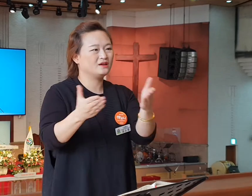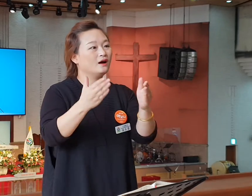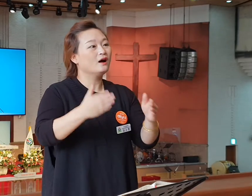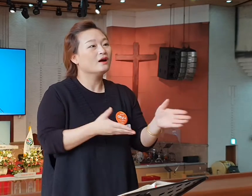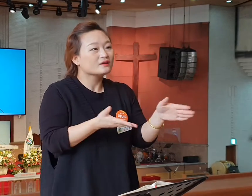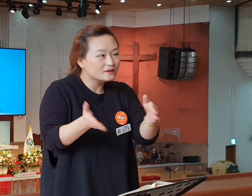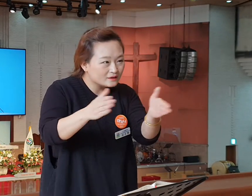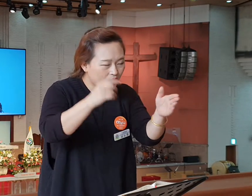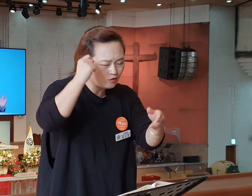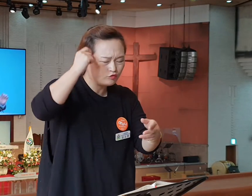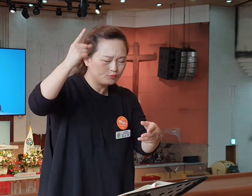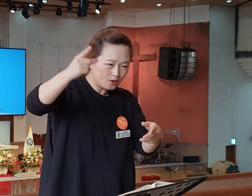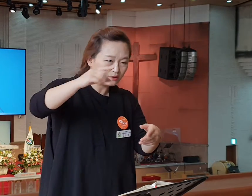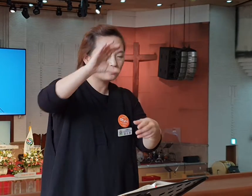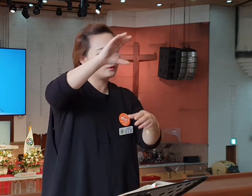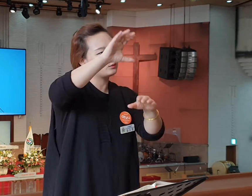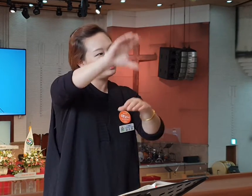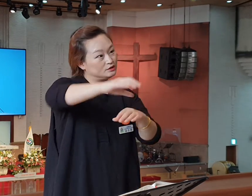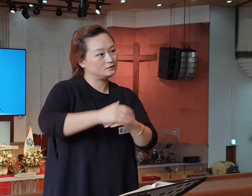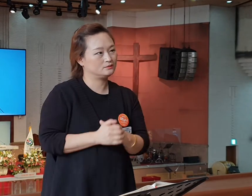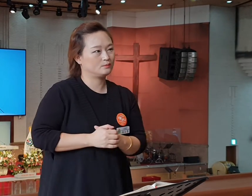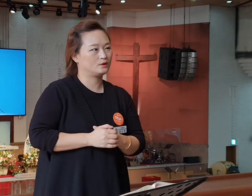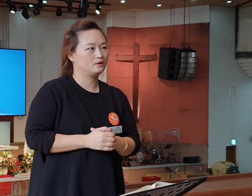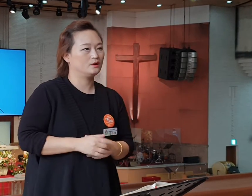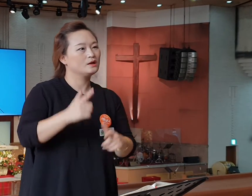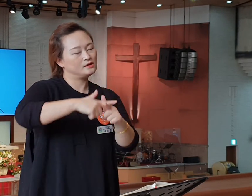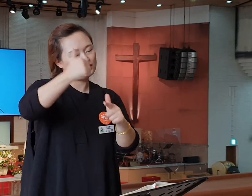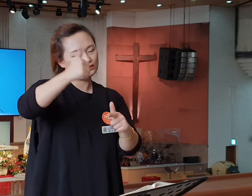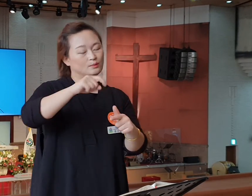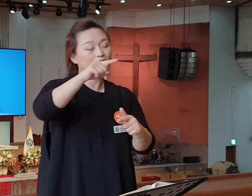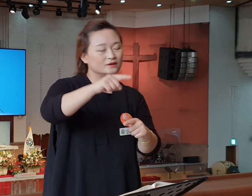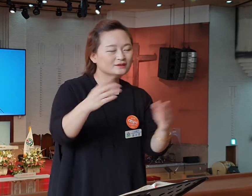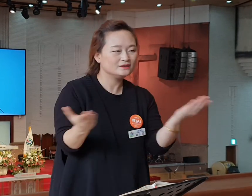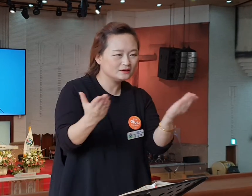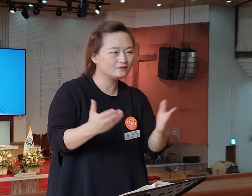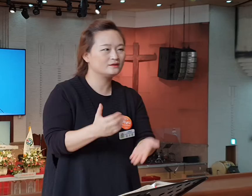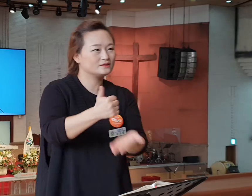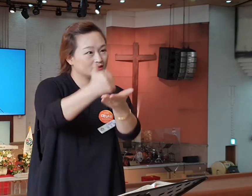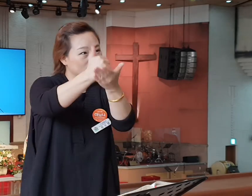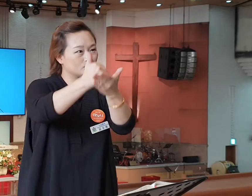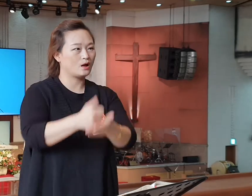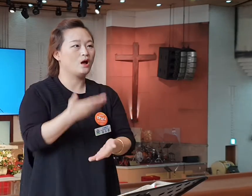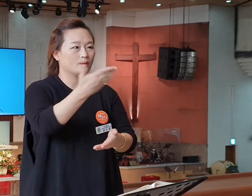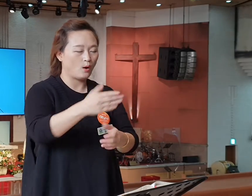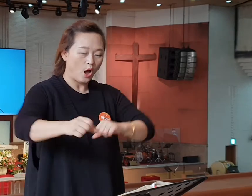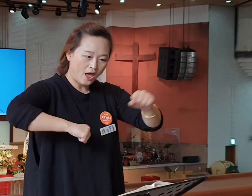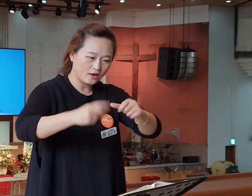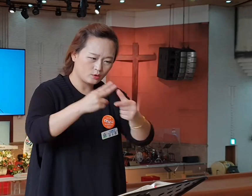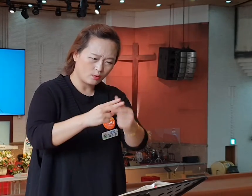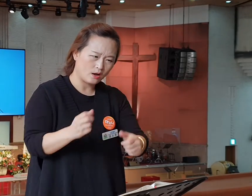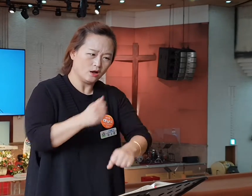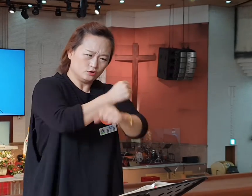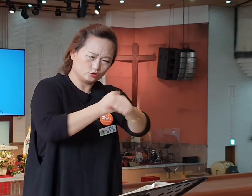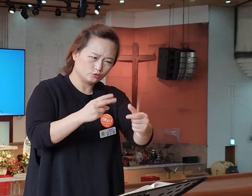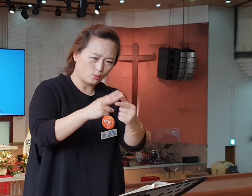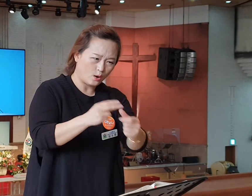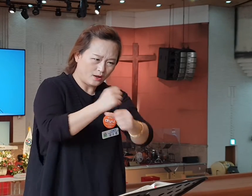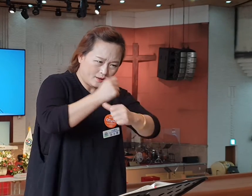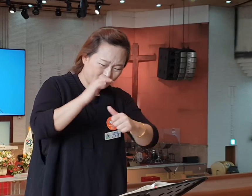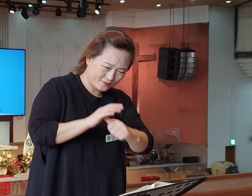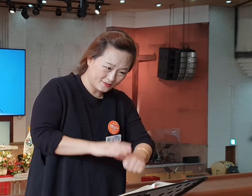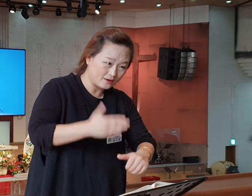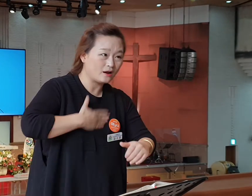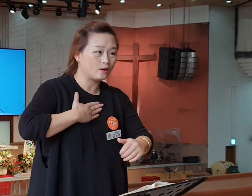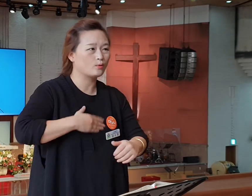오늘 2절 3절에 보면 예수님은 그것들을 칭찬하셔야 이렇게 칭찬하시면 내가 내 행위와 수고와 내 인내를 알고 또 악한